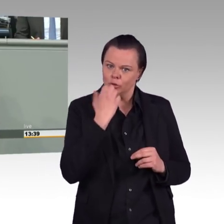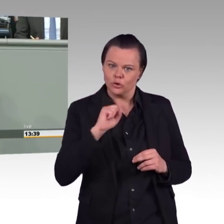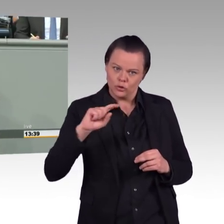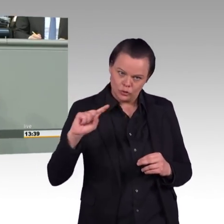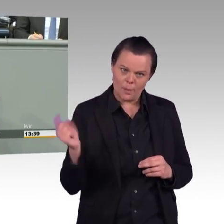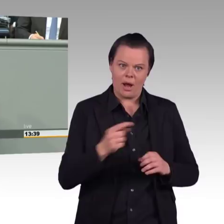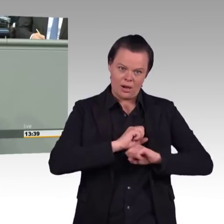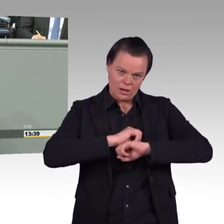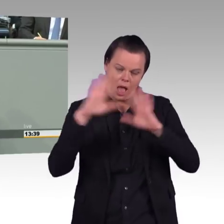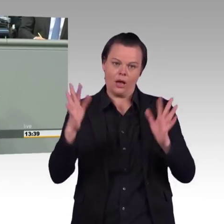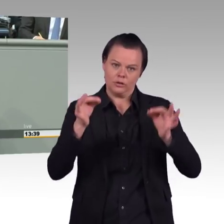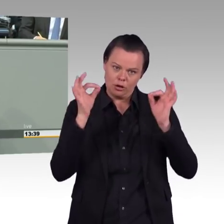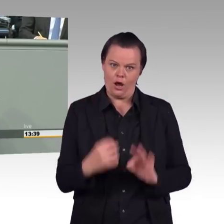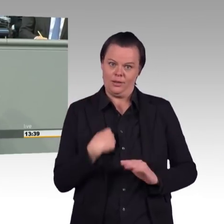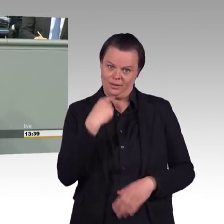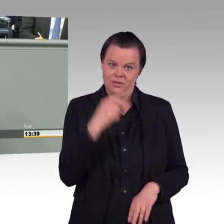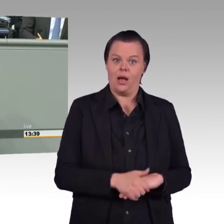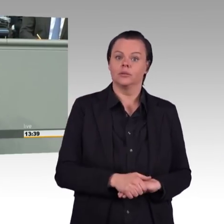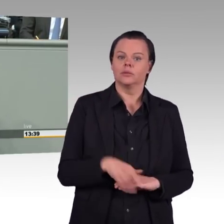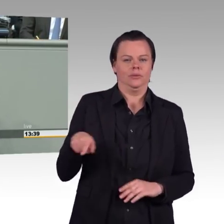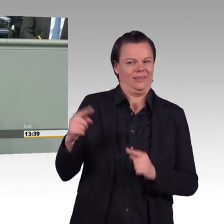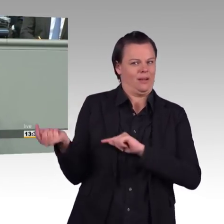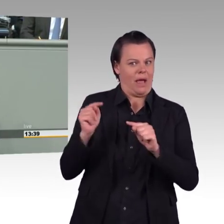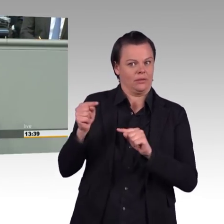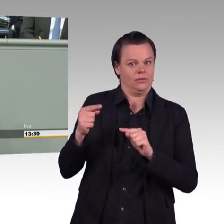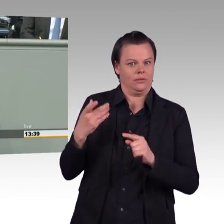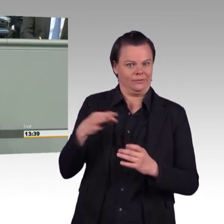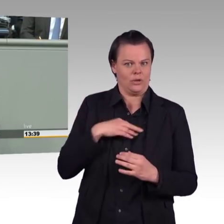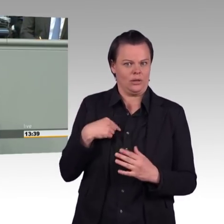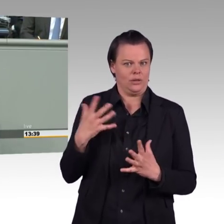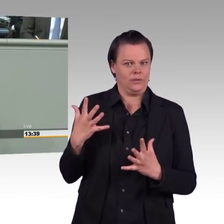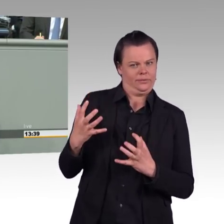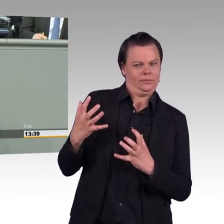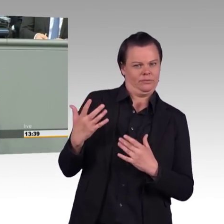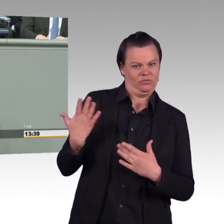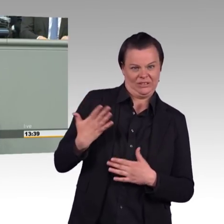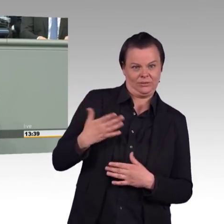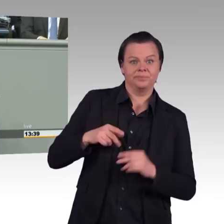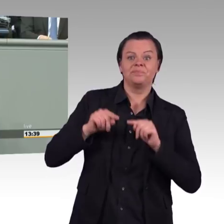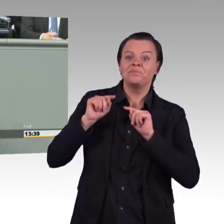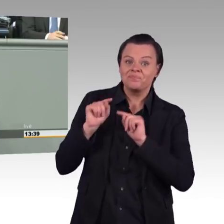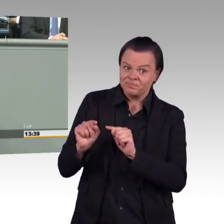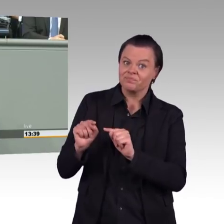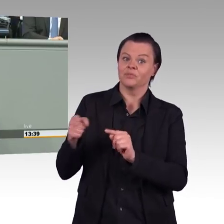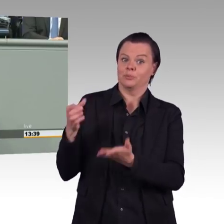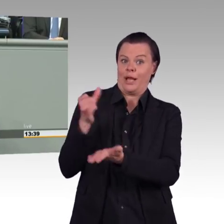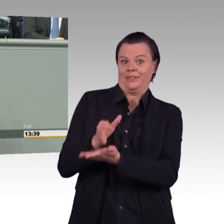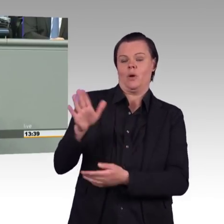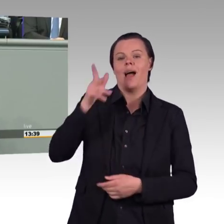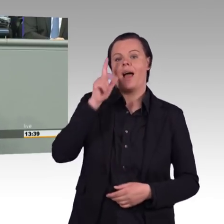sieben von zehn der dreckigsten CO2-Schleudern stecken in Deutschland. Das heißt, es würde sehr wohl was ausmachen für den europäischen Ausstoß und